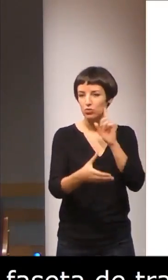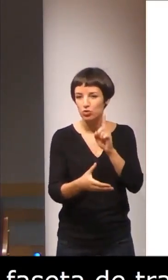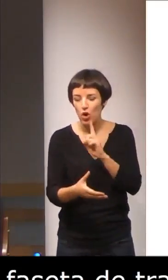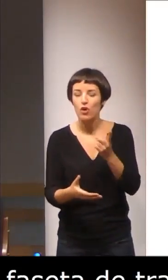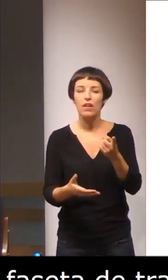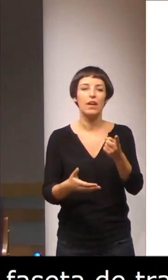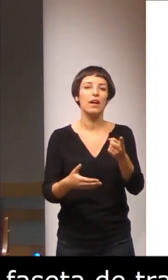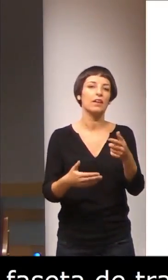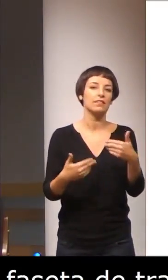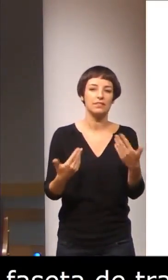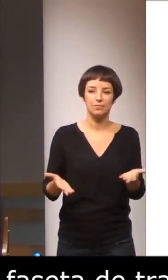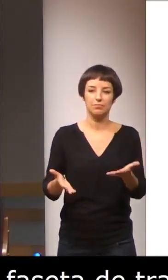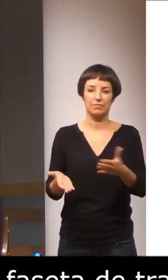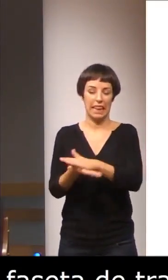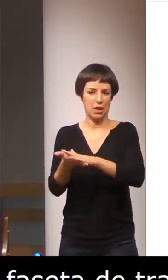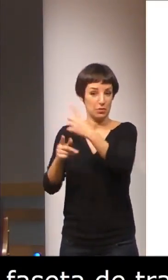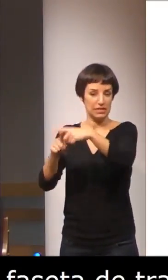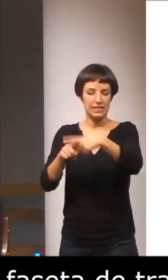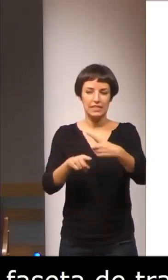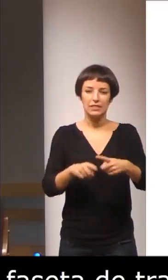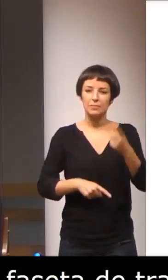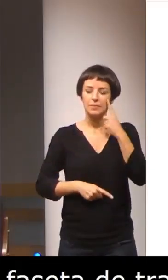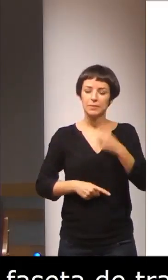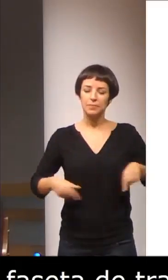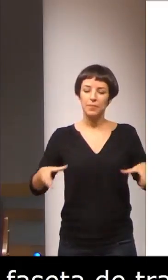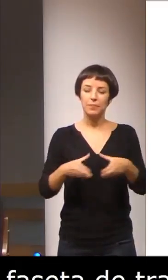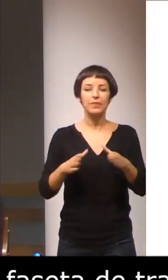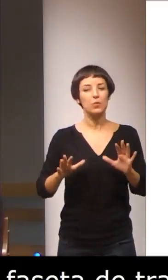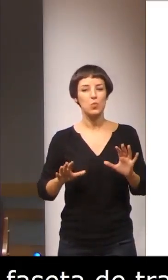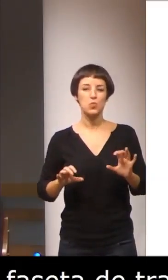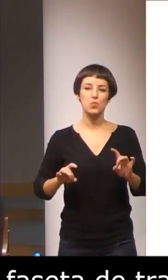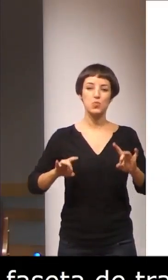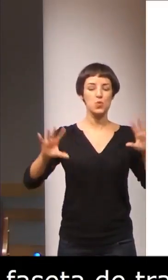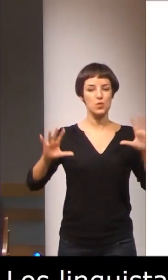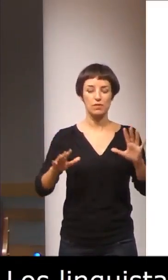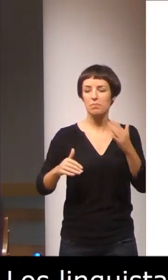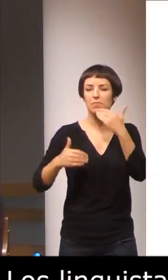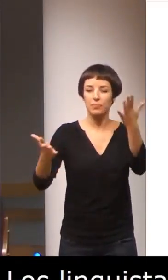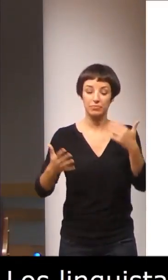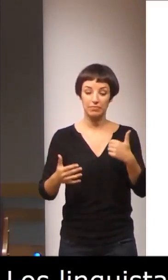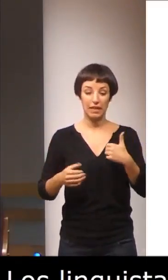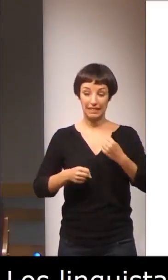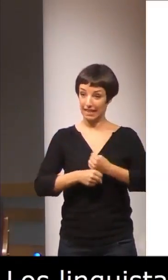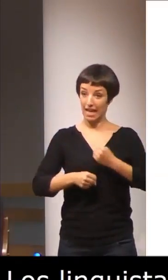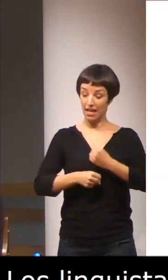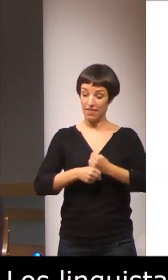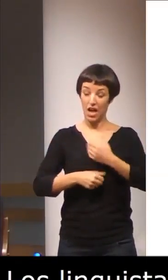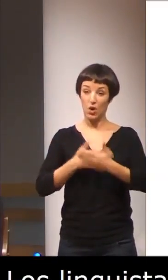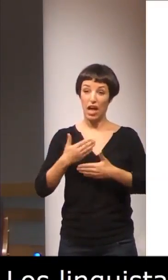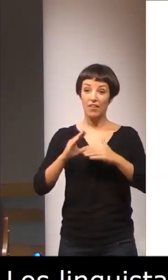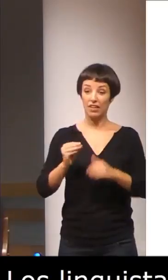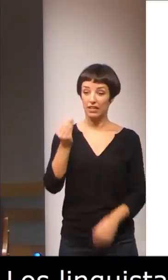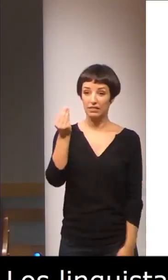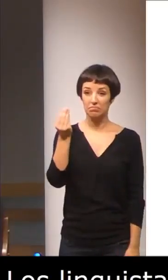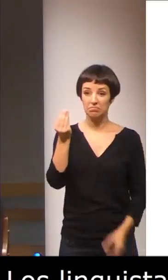y con las lenguas de signos corremos el riesgo de hacer un trabajo que queda en un cajón o